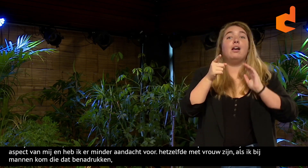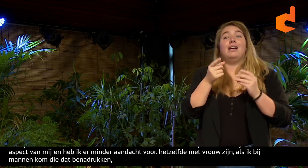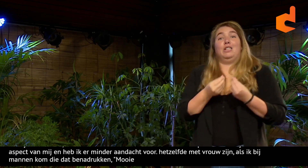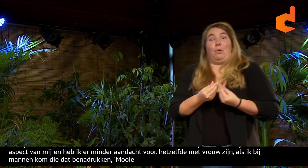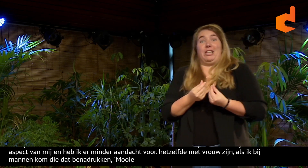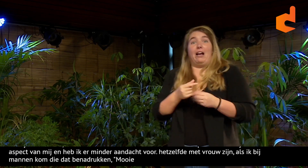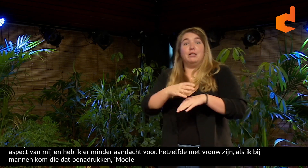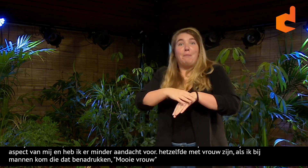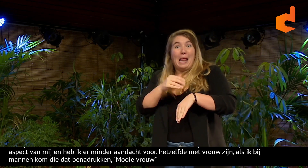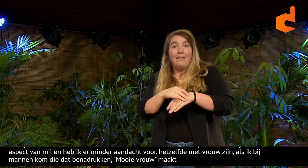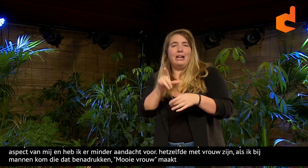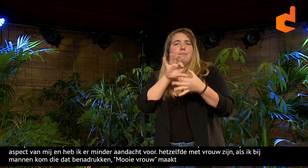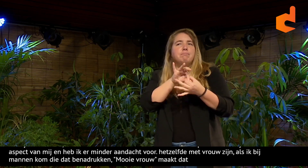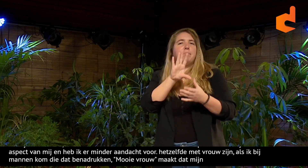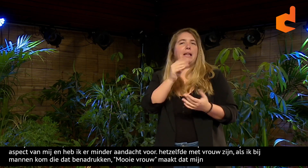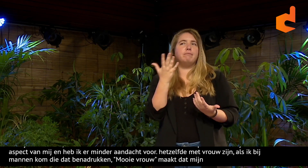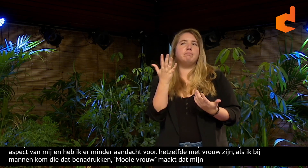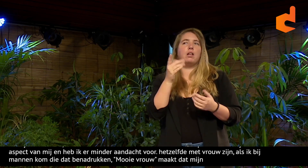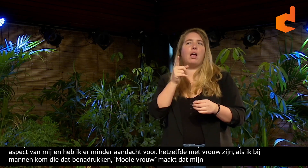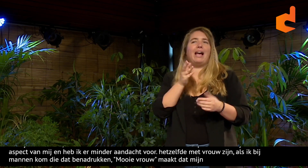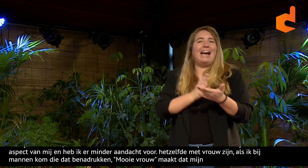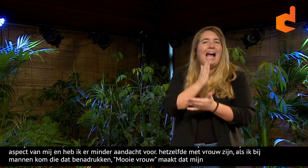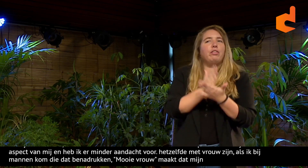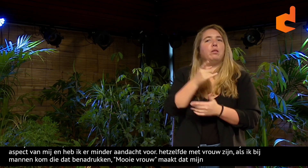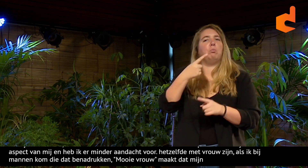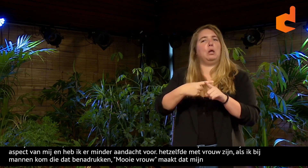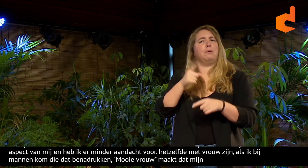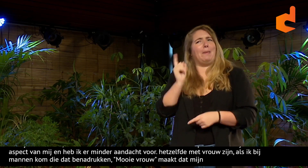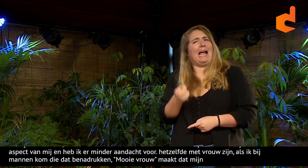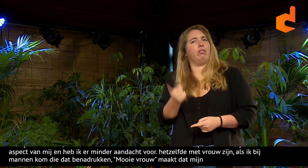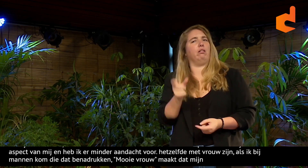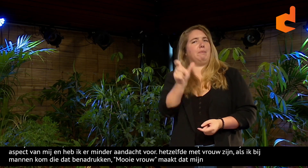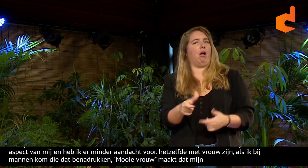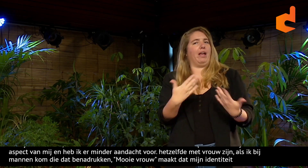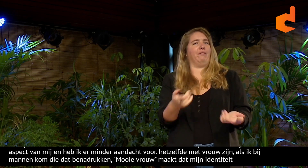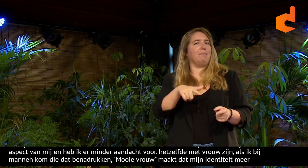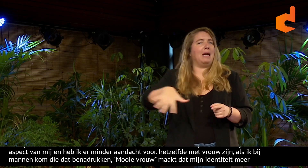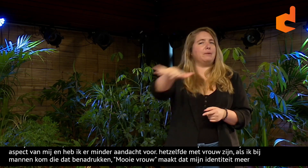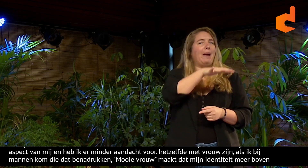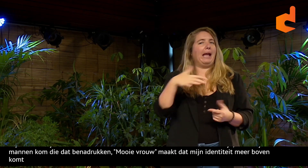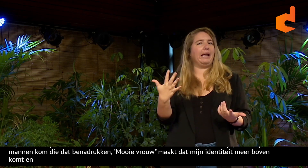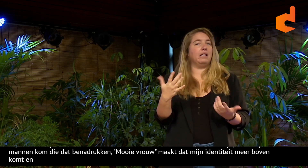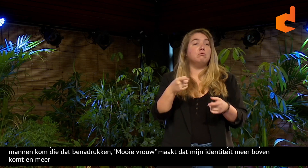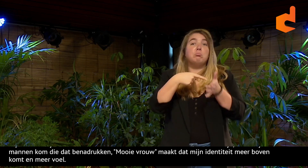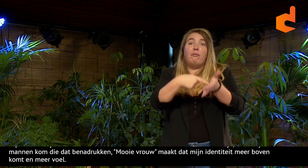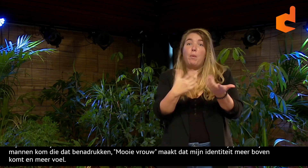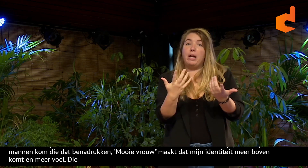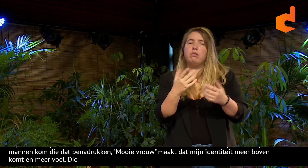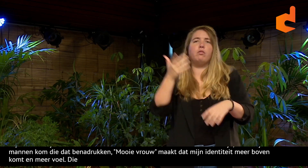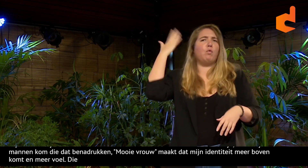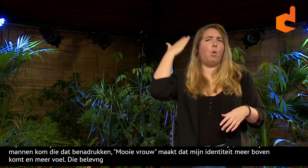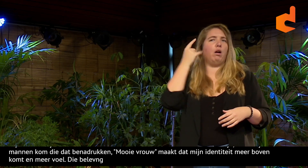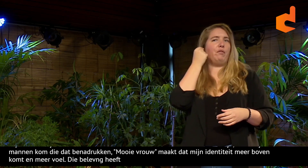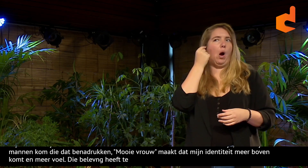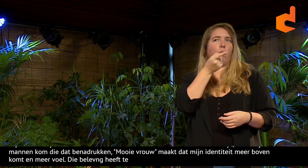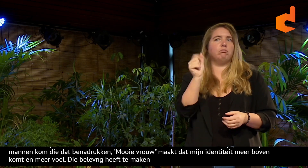van mijn identiteit meer bovenkomt en dat ik dat beter voel. Dus die beleving hebben ook te maken met de rechten en plichten van iemand in een